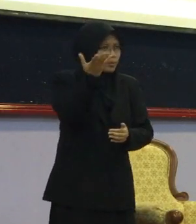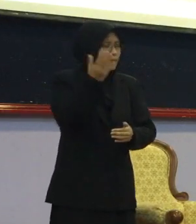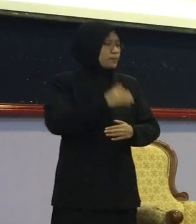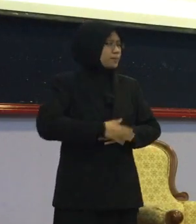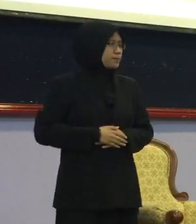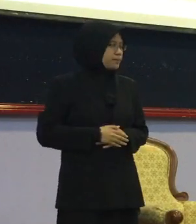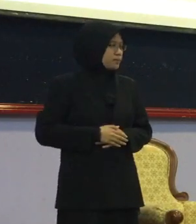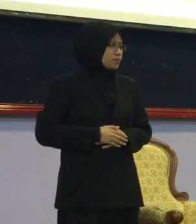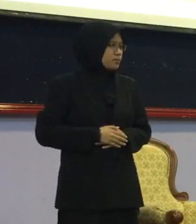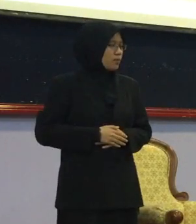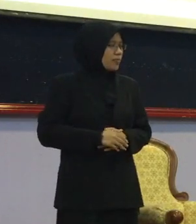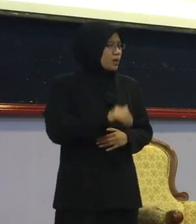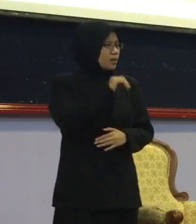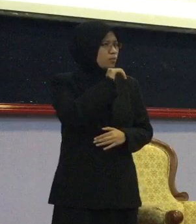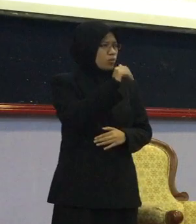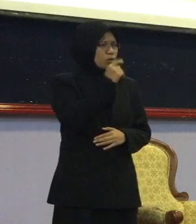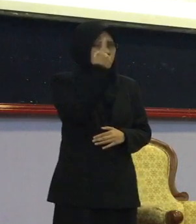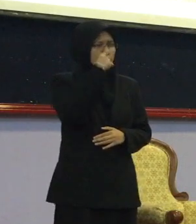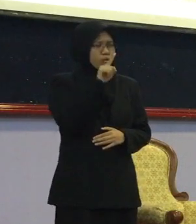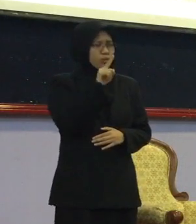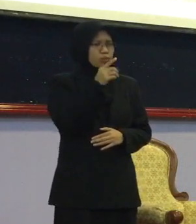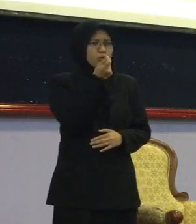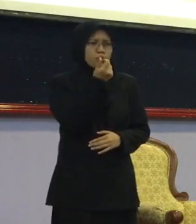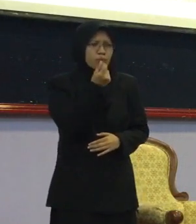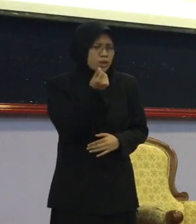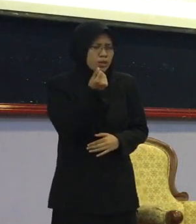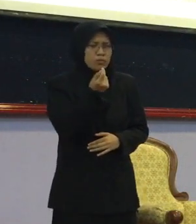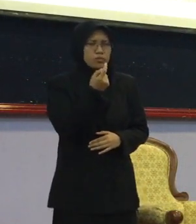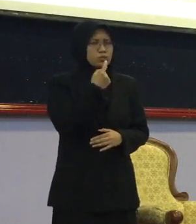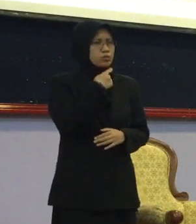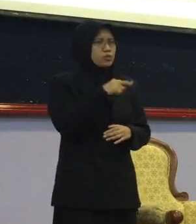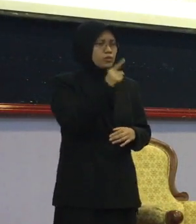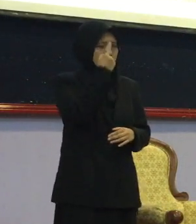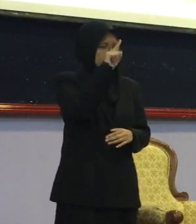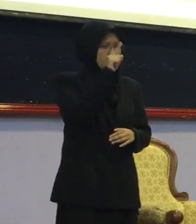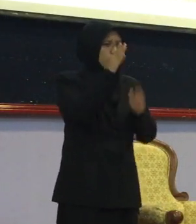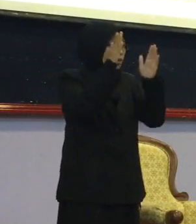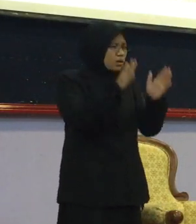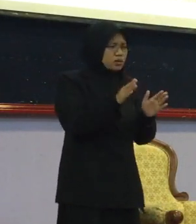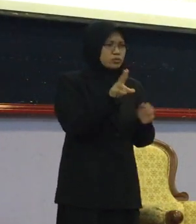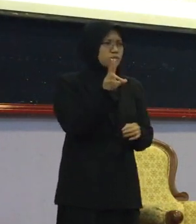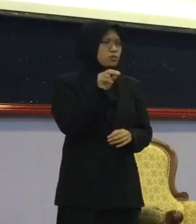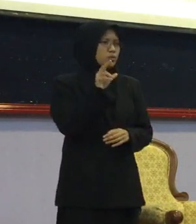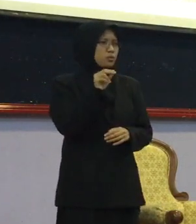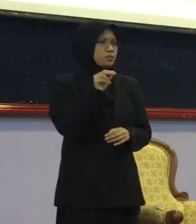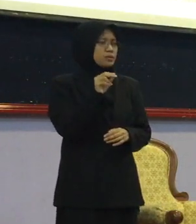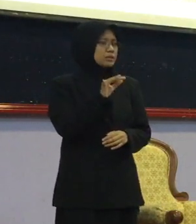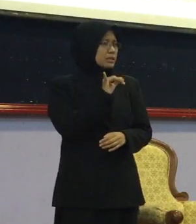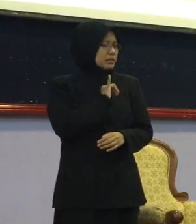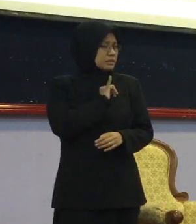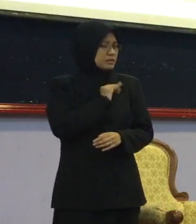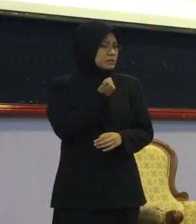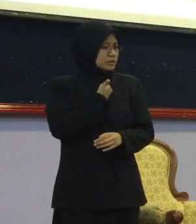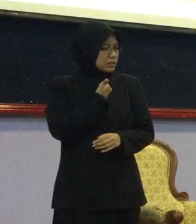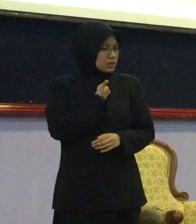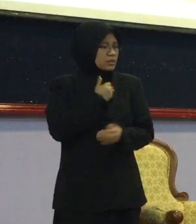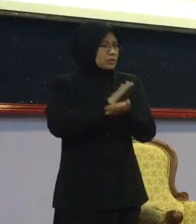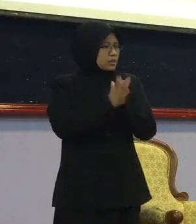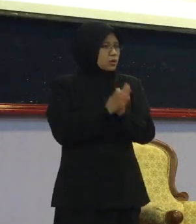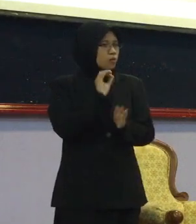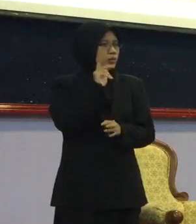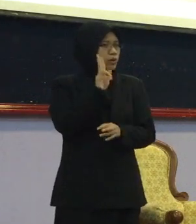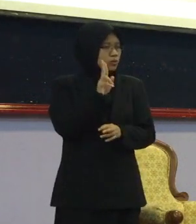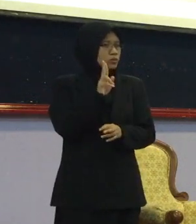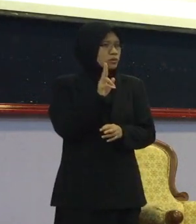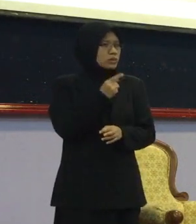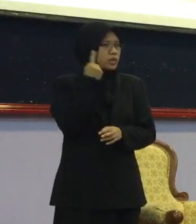pengabdian diri kita Bukan kepada harta Bukan kepada orang Sebab kita tahu Okay you Ini saya sendiri Melalui Kita selalu